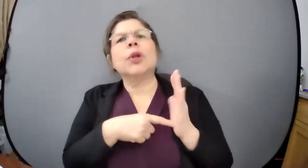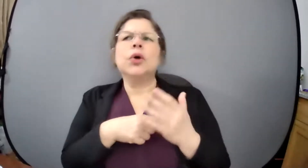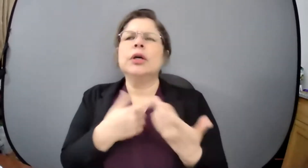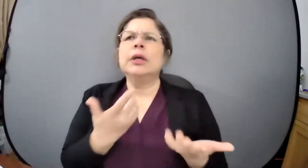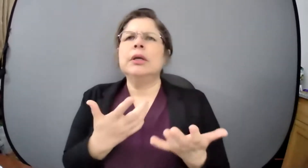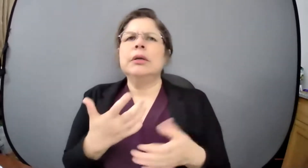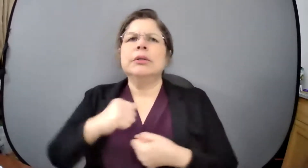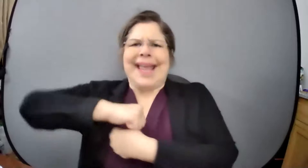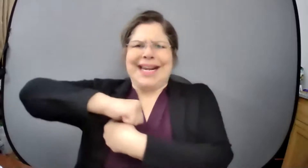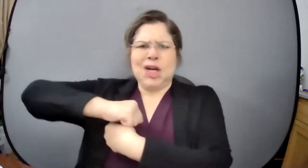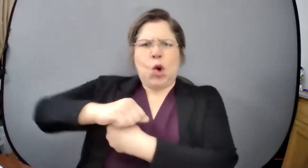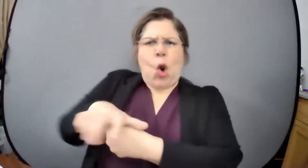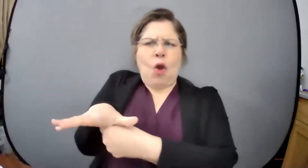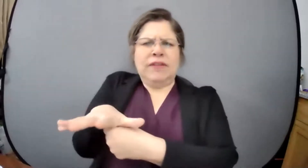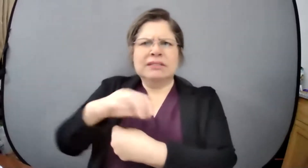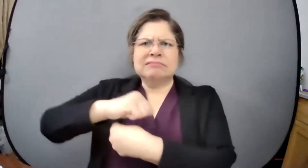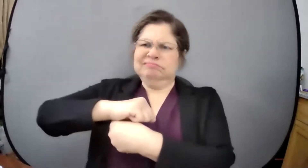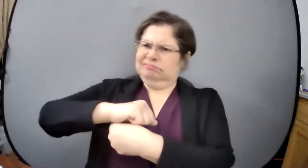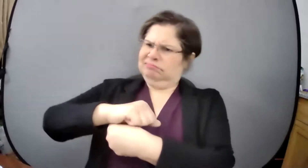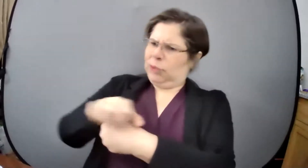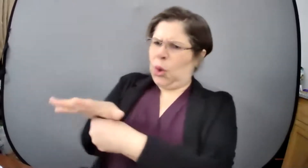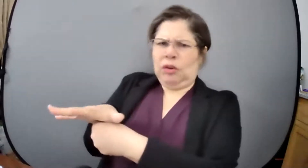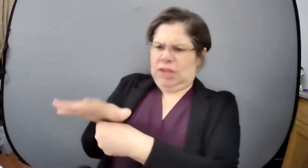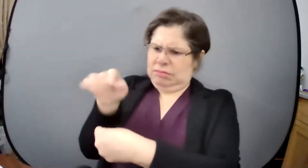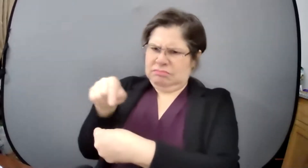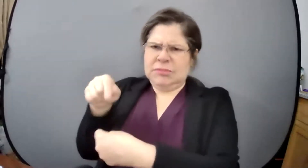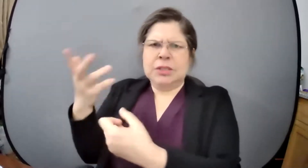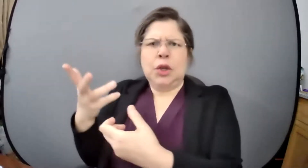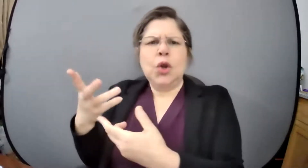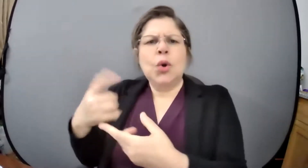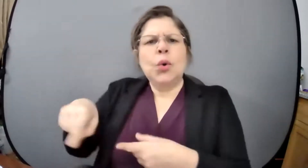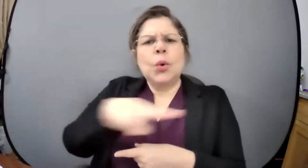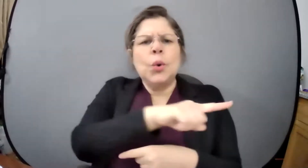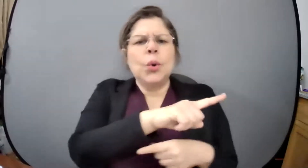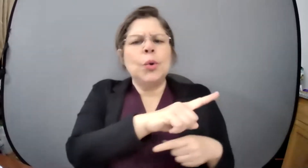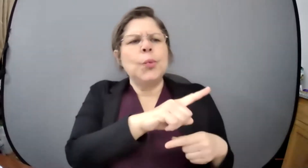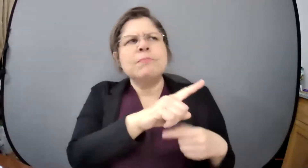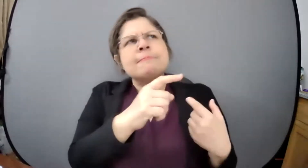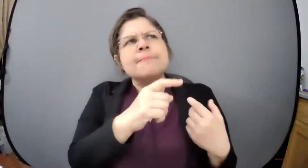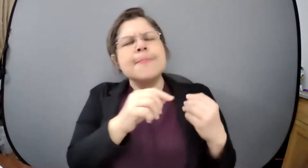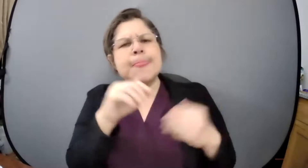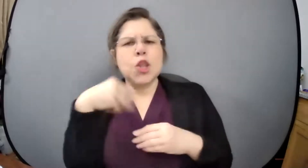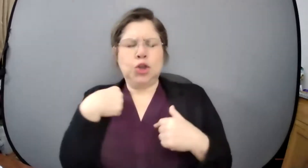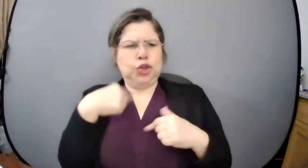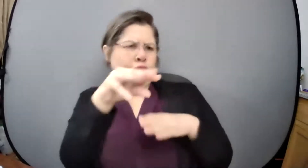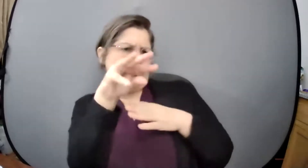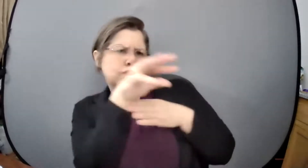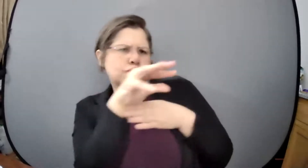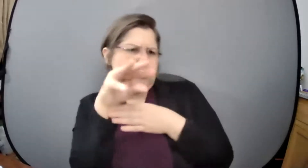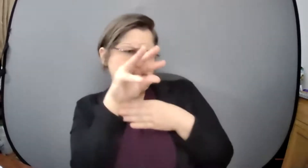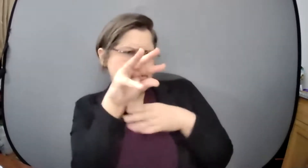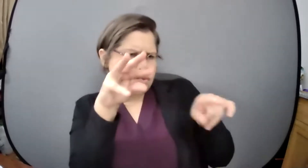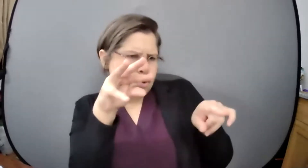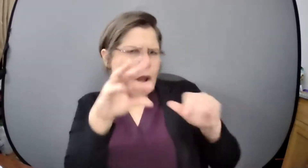qué ha sido su experiencia y cómo ellos se cuidan o sea yo yo lo trabajaría un poquito así pero